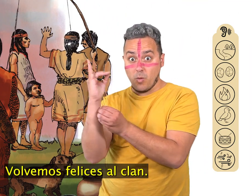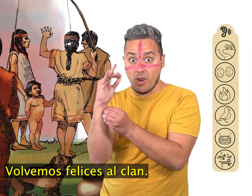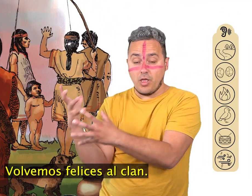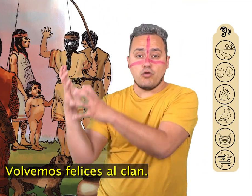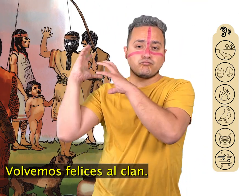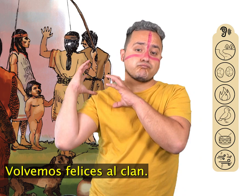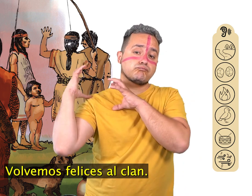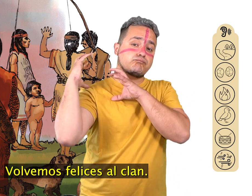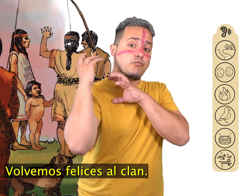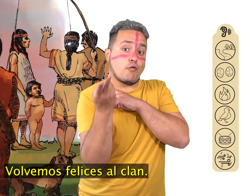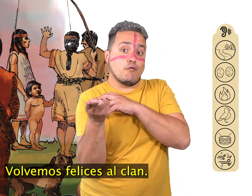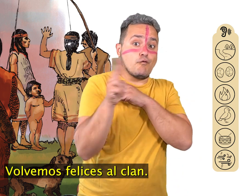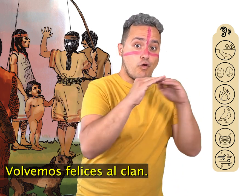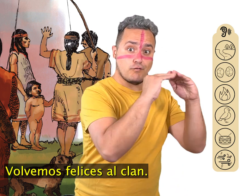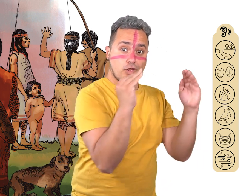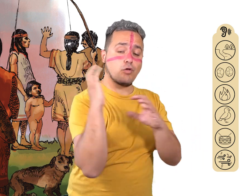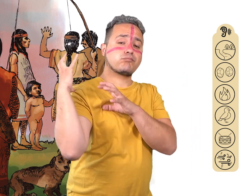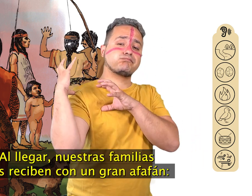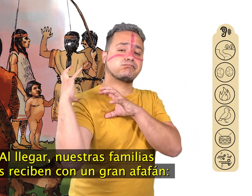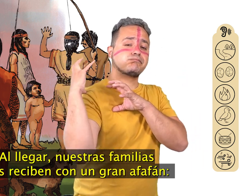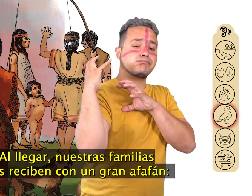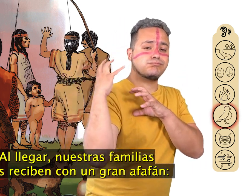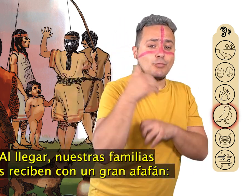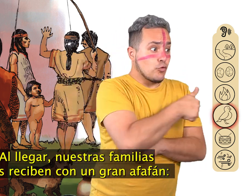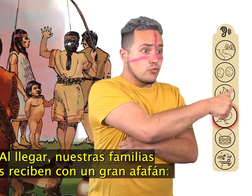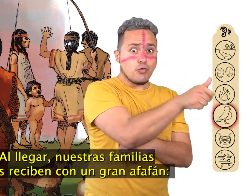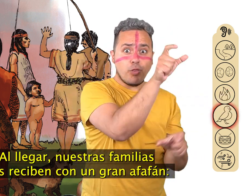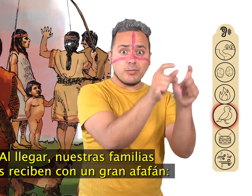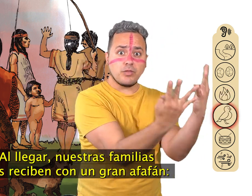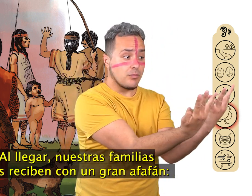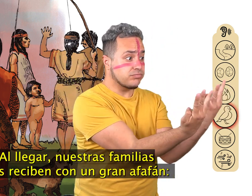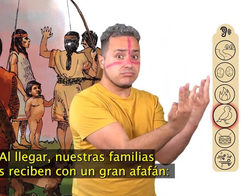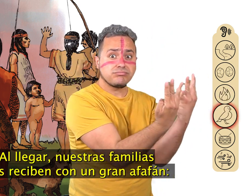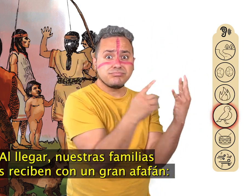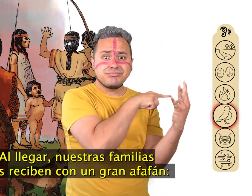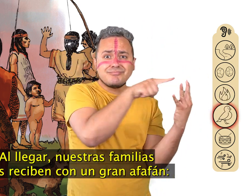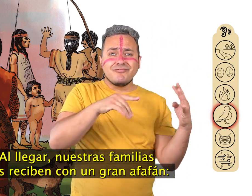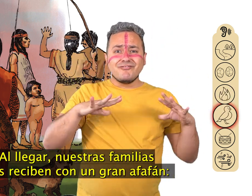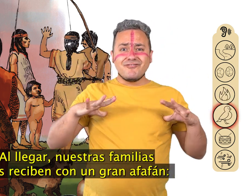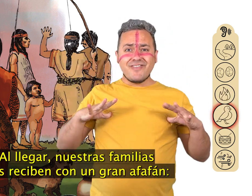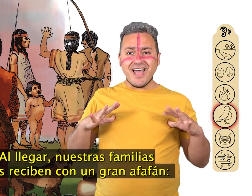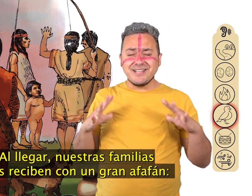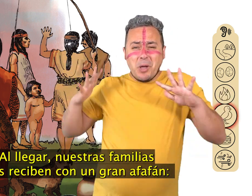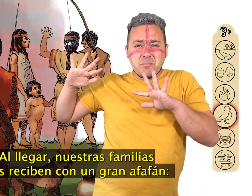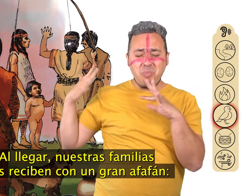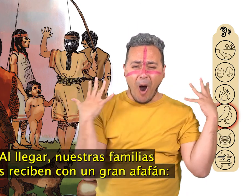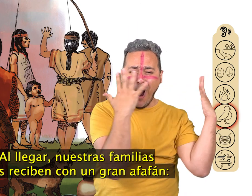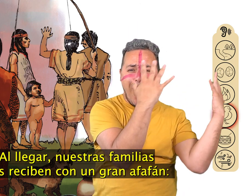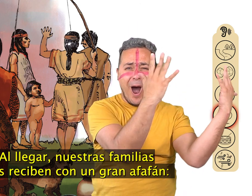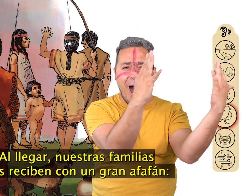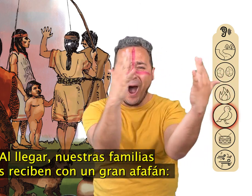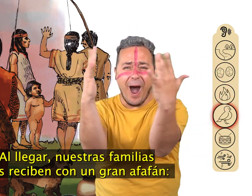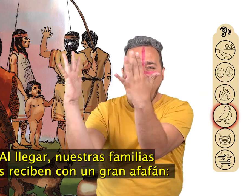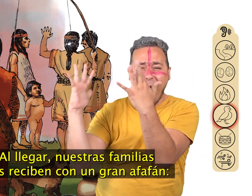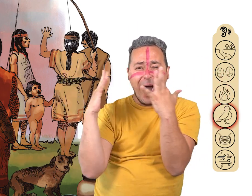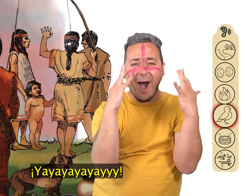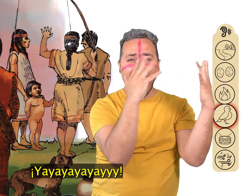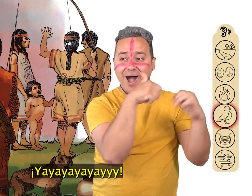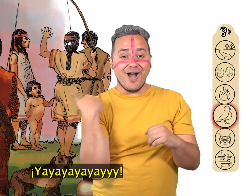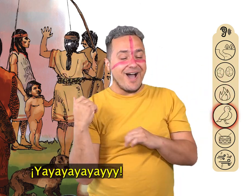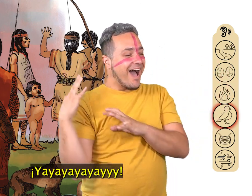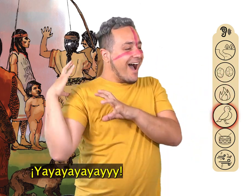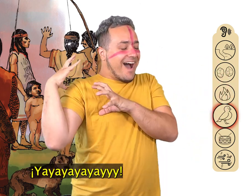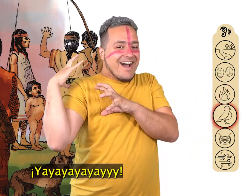Volvemos felices al clan. Al llegar, nuestras familias nos reciben con un gran afafán.